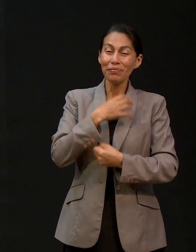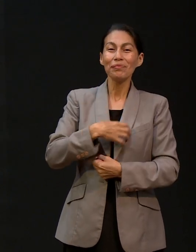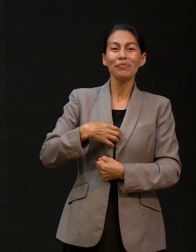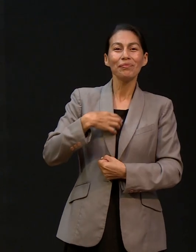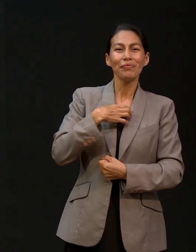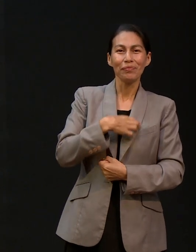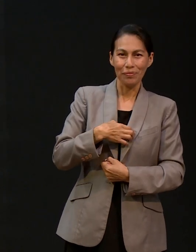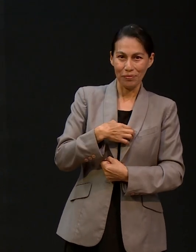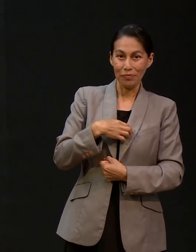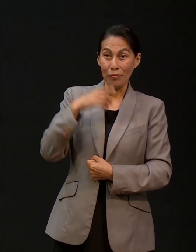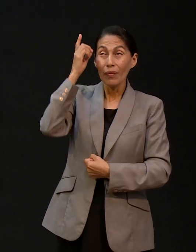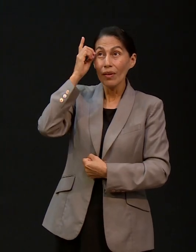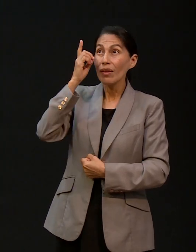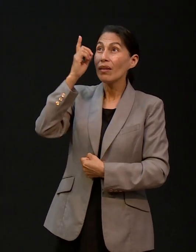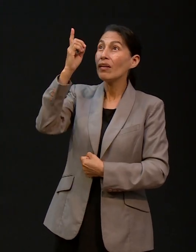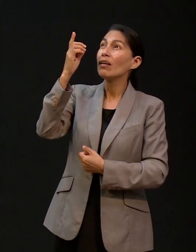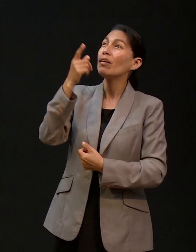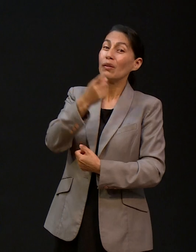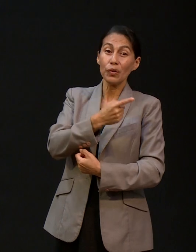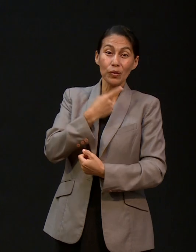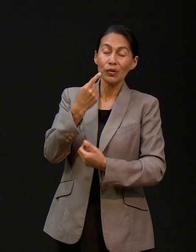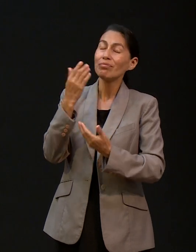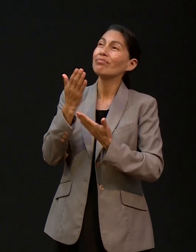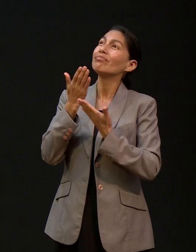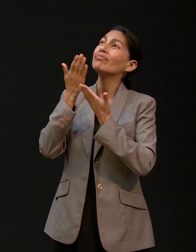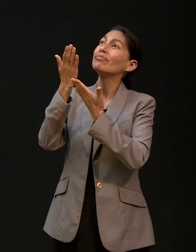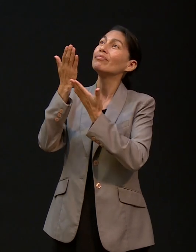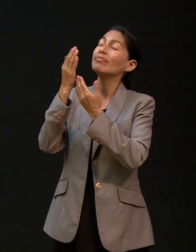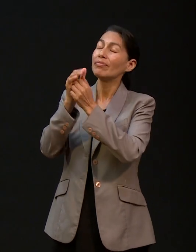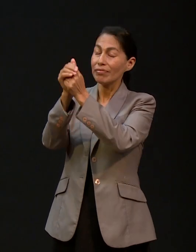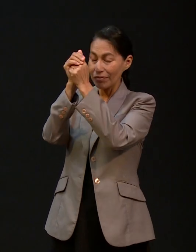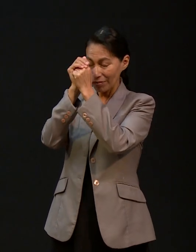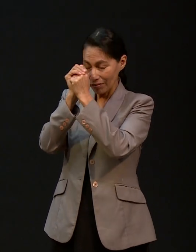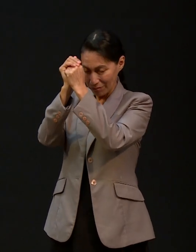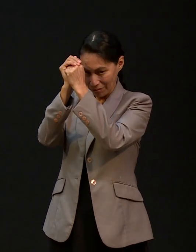vida. Es el Dios al cual nosotros invocamos.